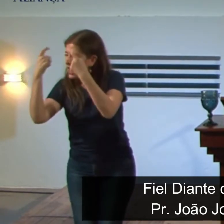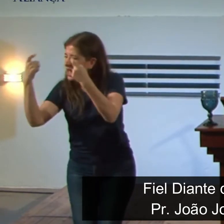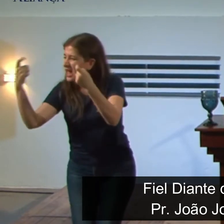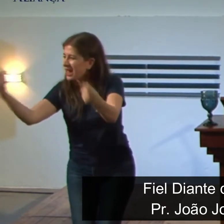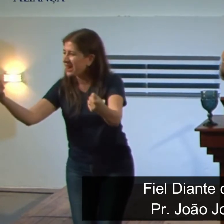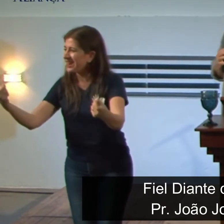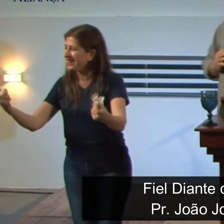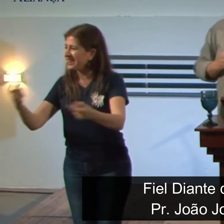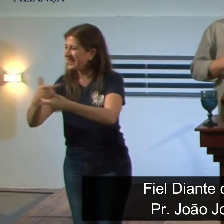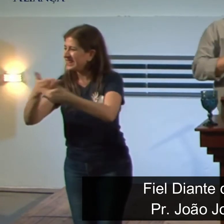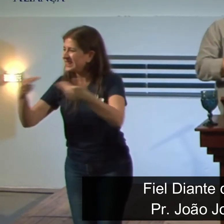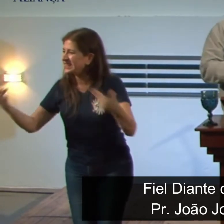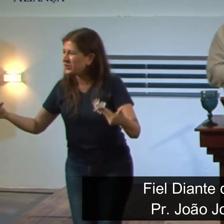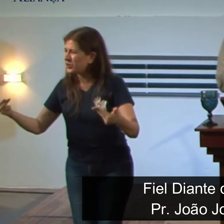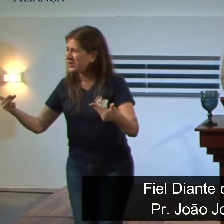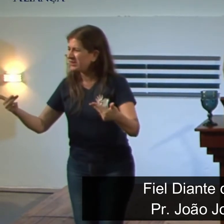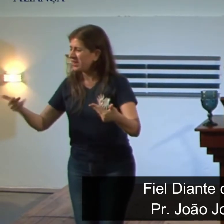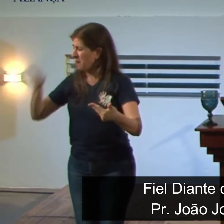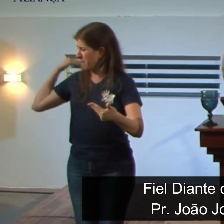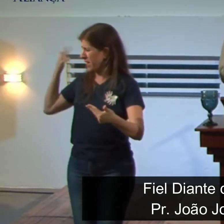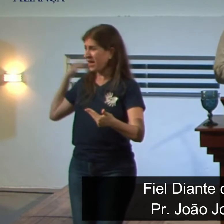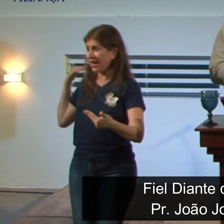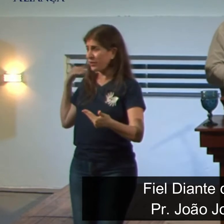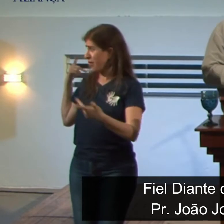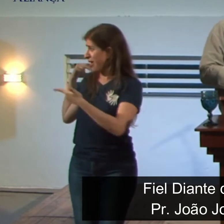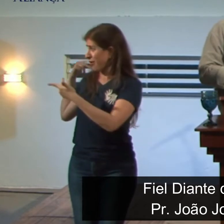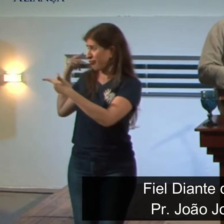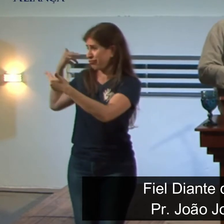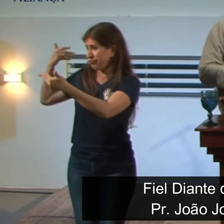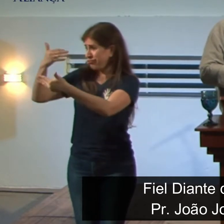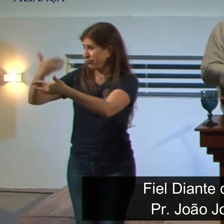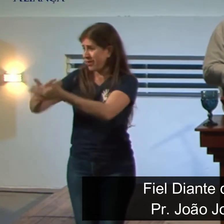inversão de valores, isso é antigo, irmãos,